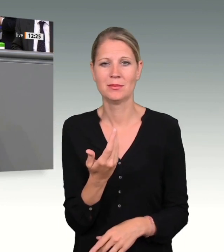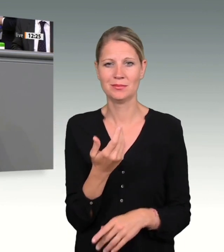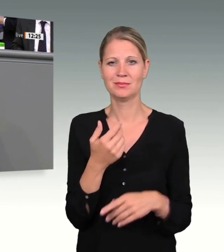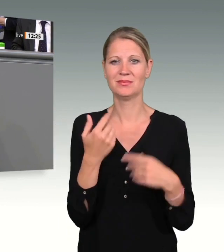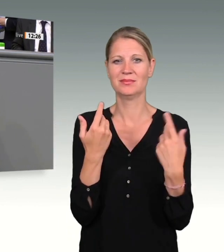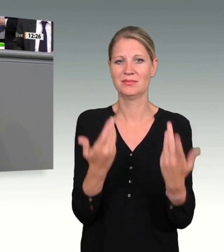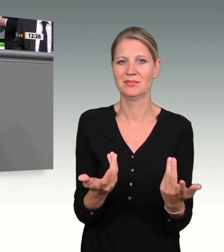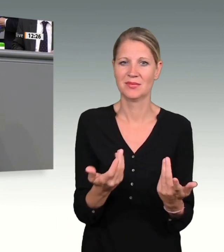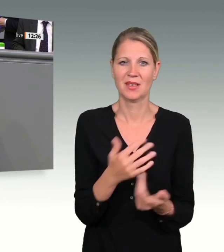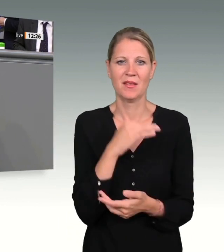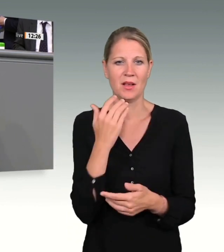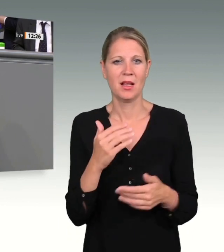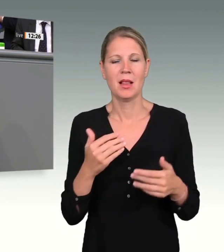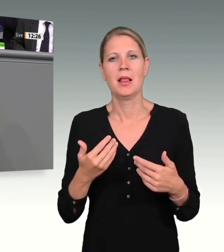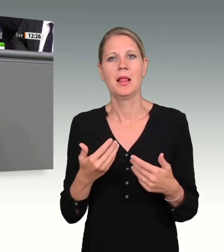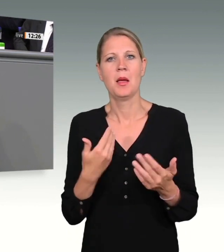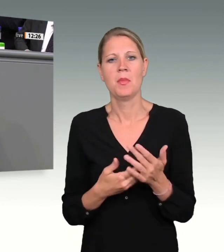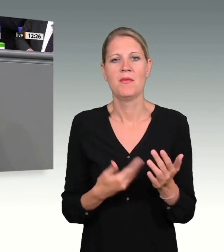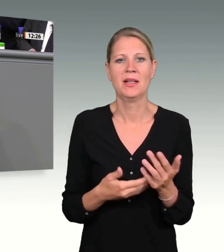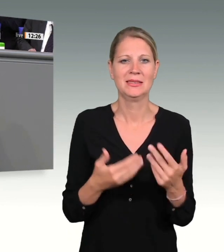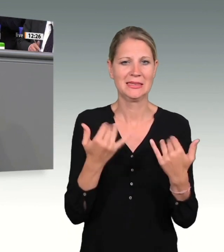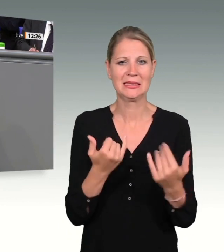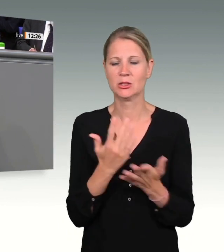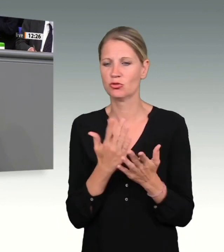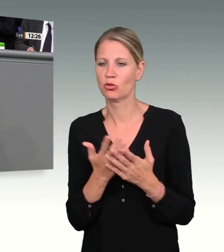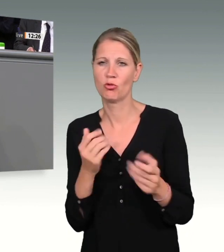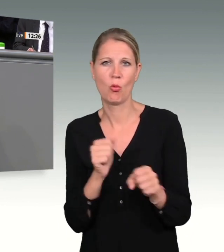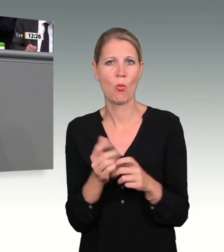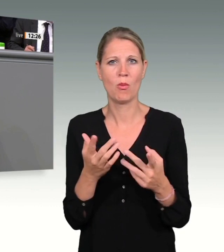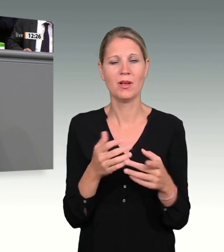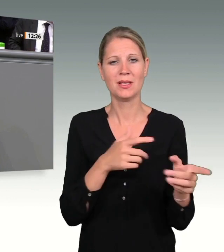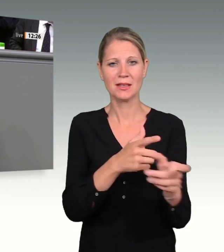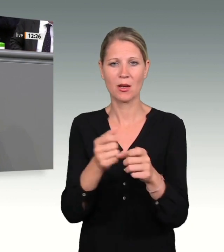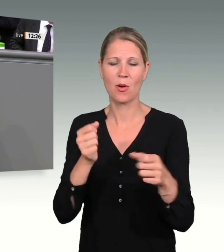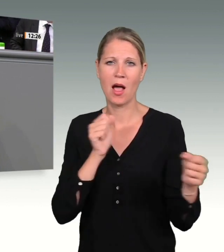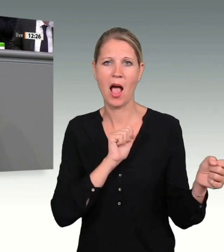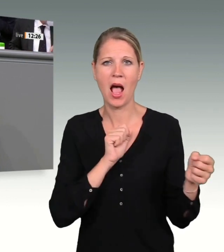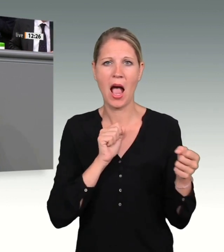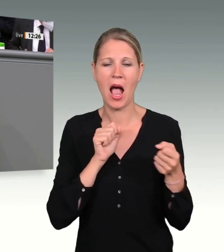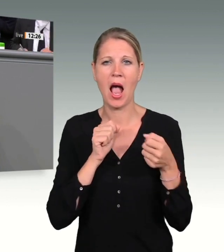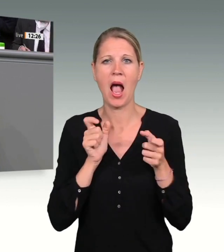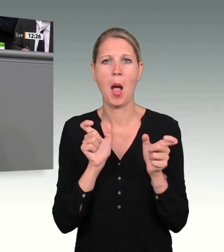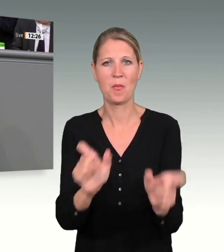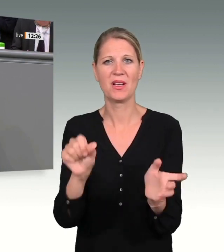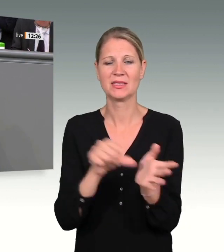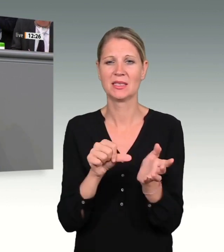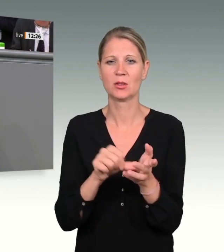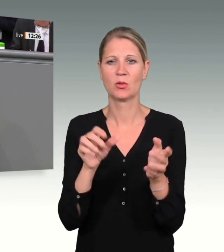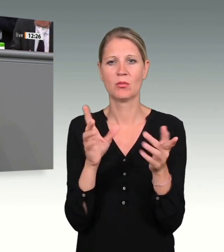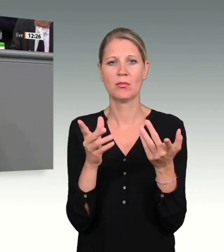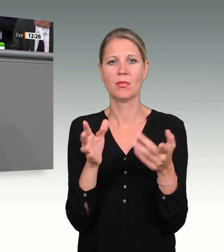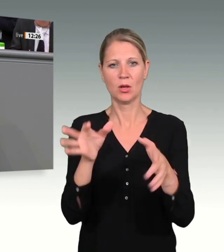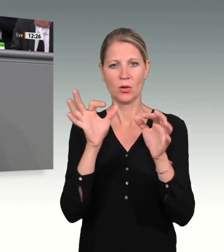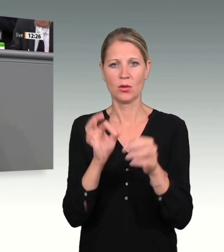Im gemeinsamen Terrorabwehrzentrum ist eine größere Verbindlichkeit bei der Zusammenarbeit erreicht worden. Eine neue Arbeitsgruppe, Risikomanagement,